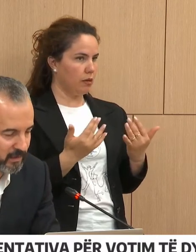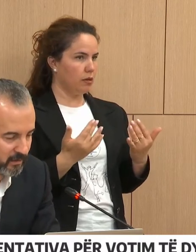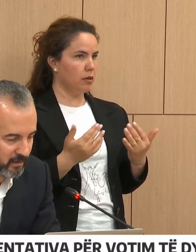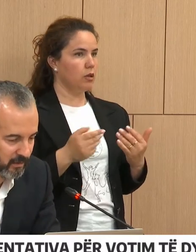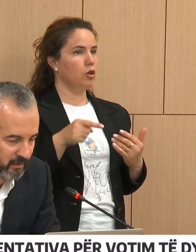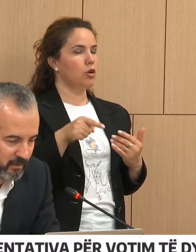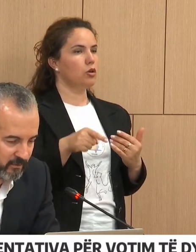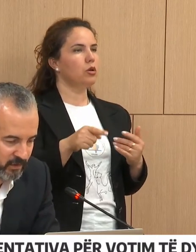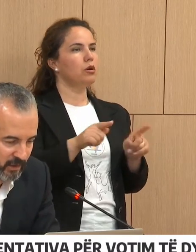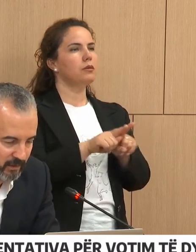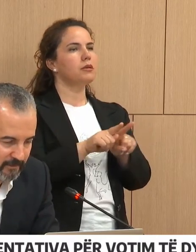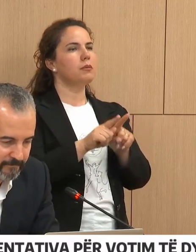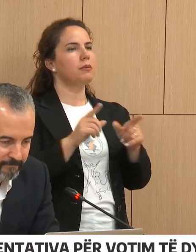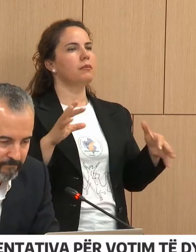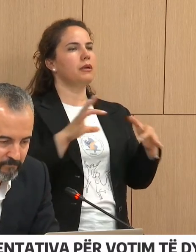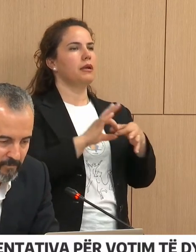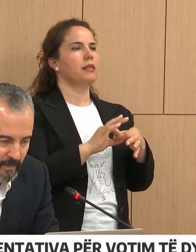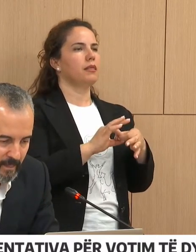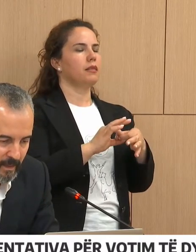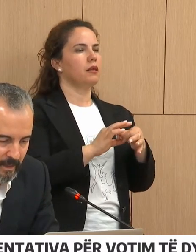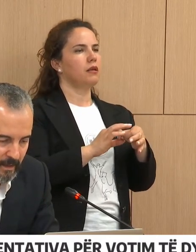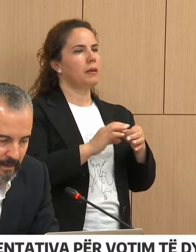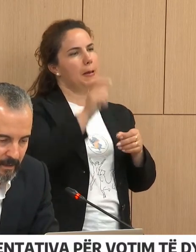konsilorë, si raste të veçantën.